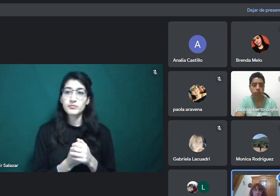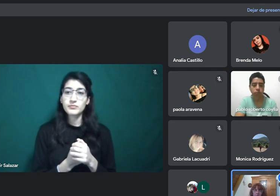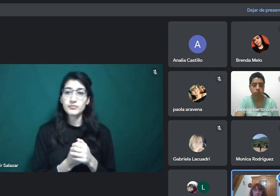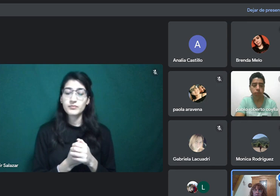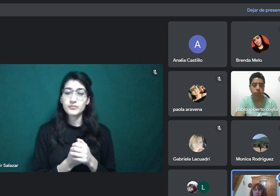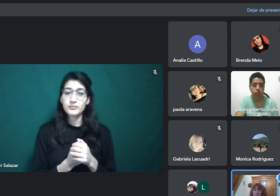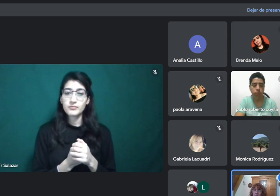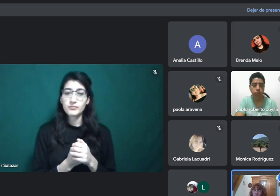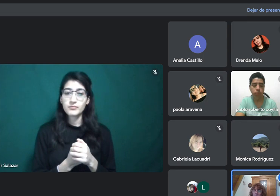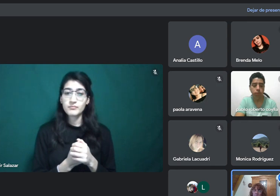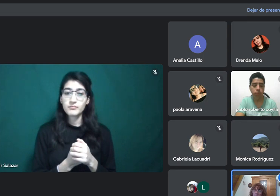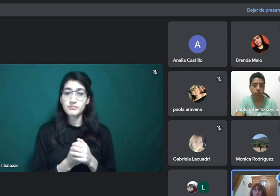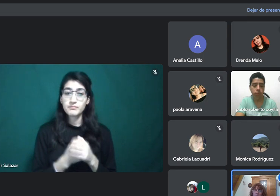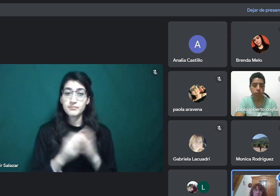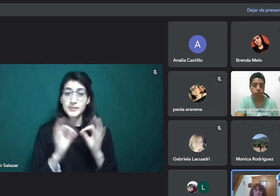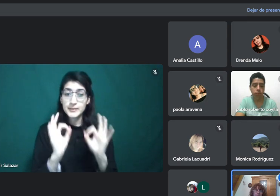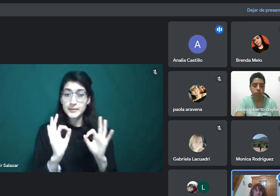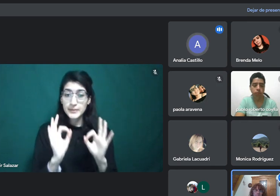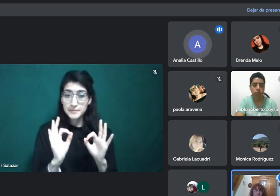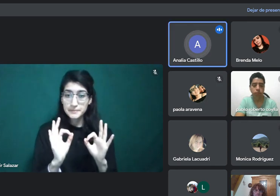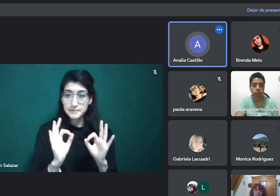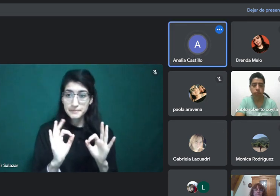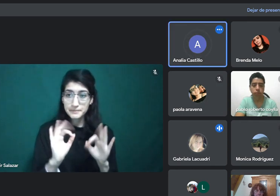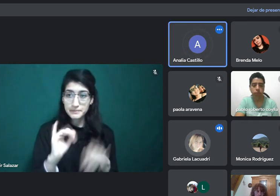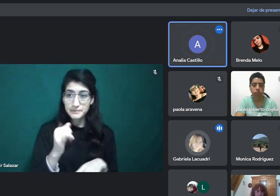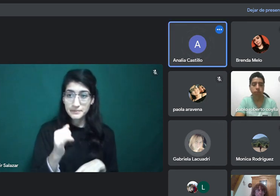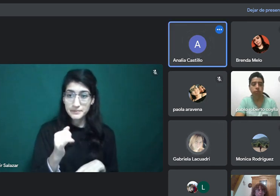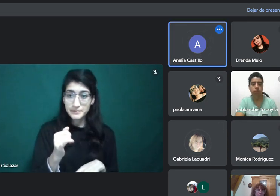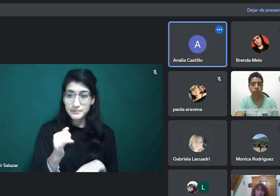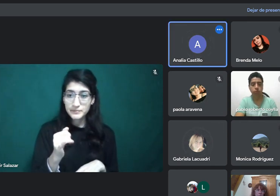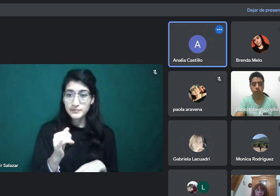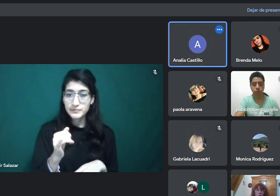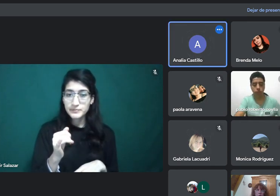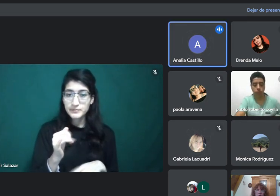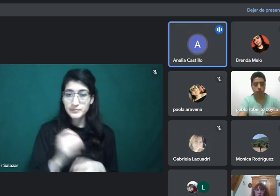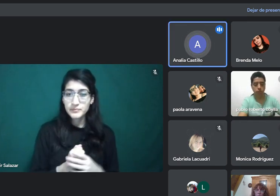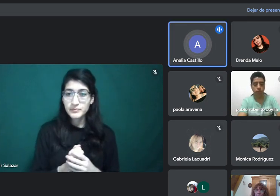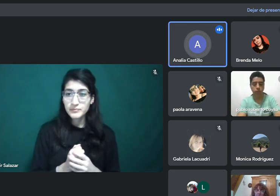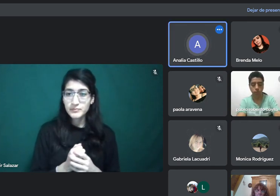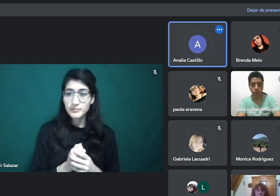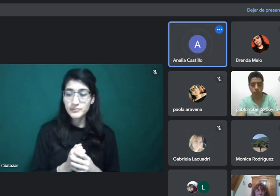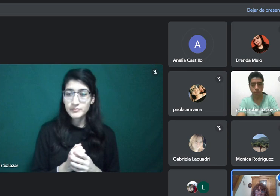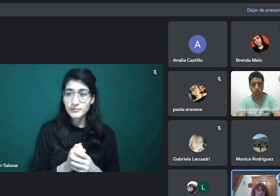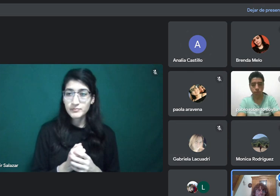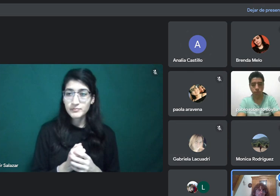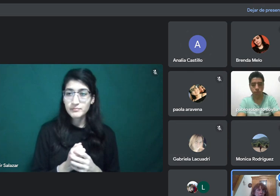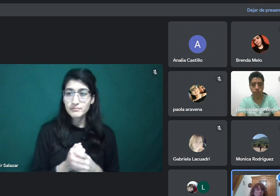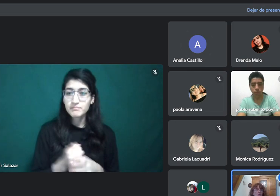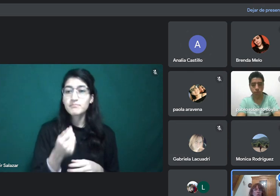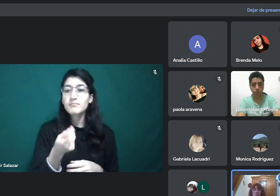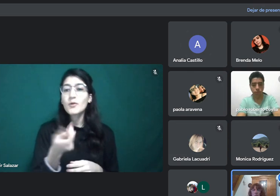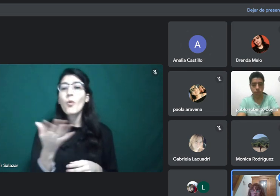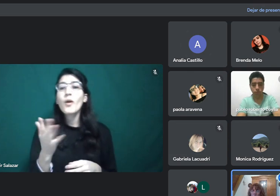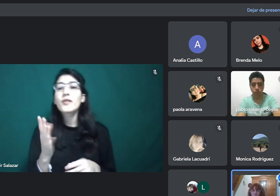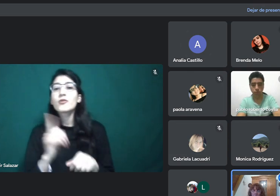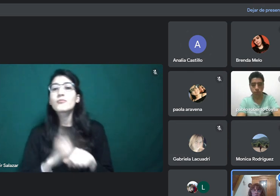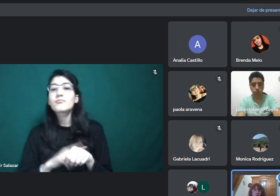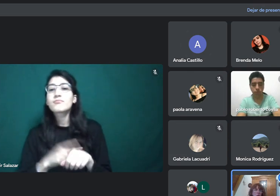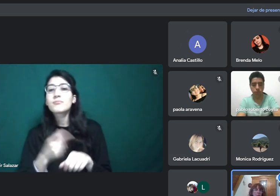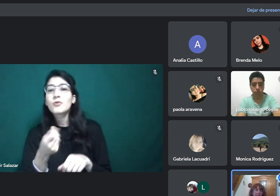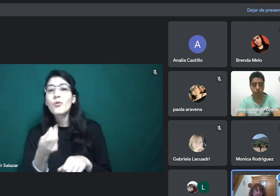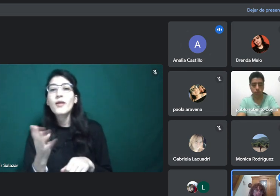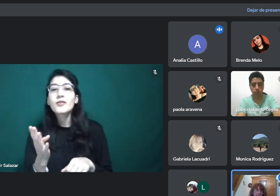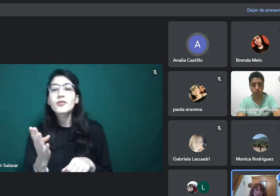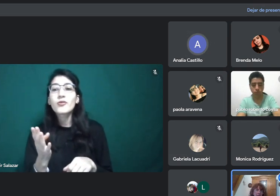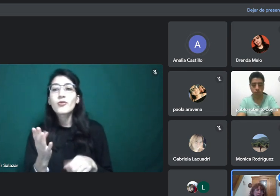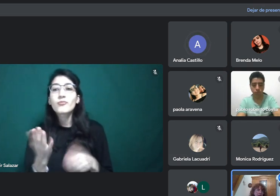¿Sí? Sí. Sí, profesor. Bueno, ¿cuánto les parece? ¿Unos 15, 20 minutos? O menos, si no,